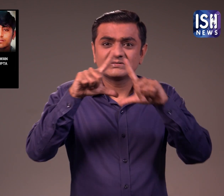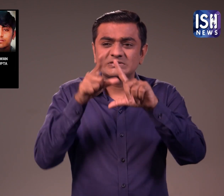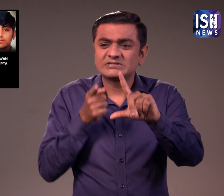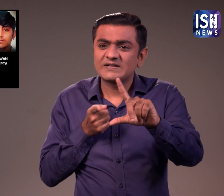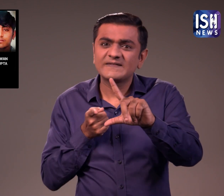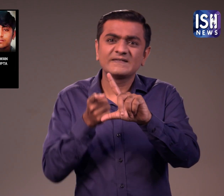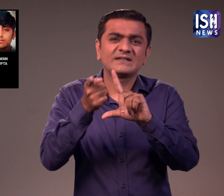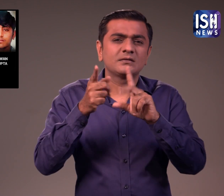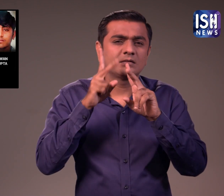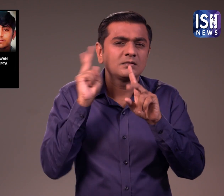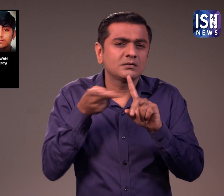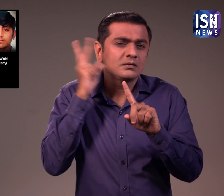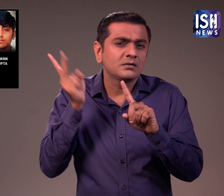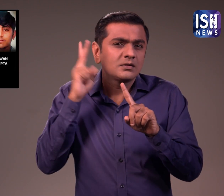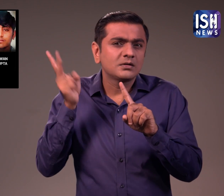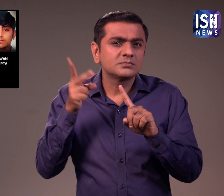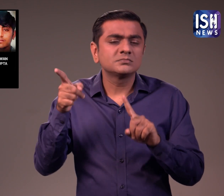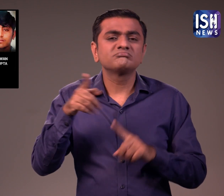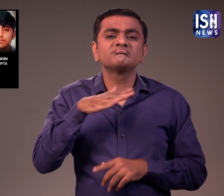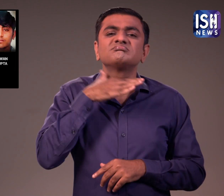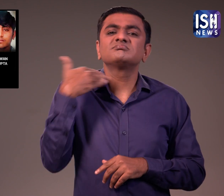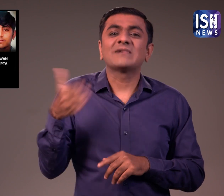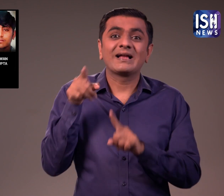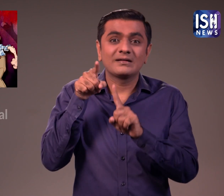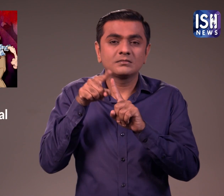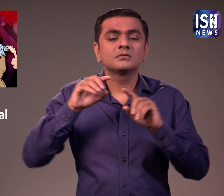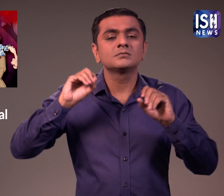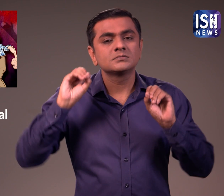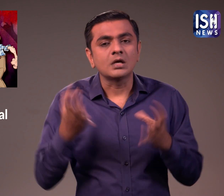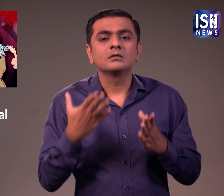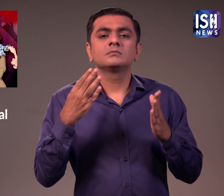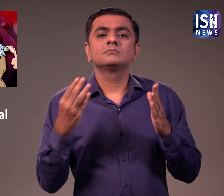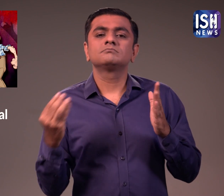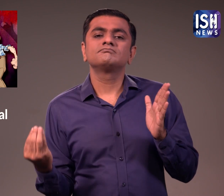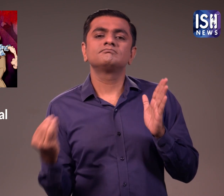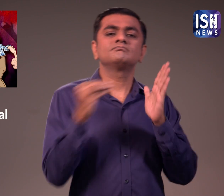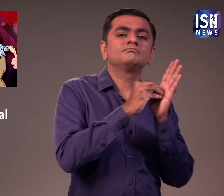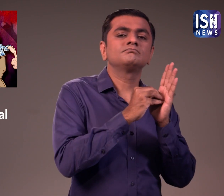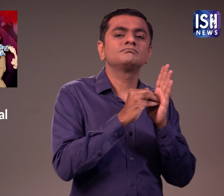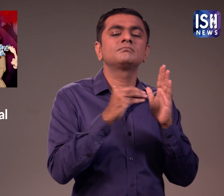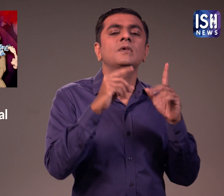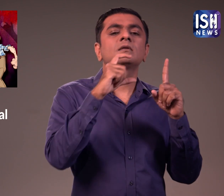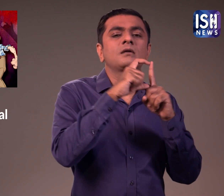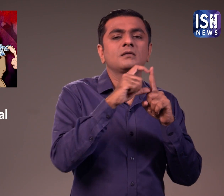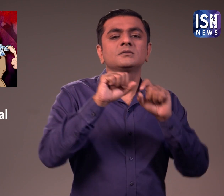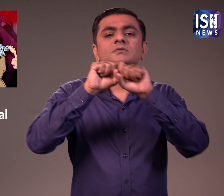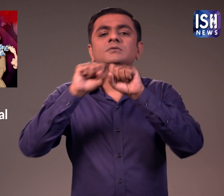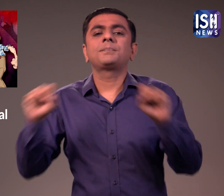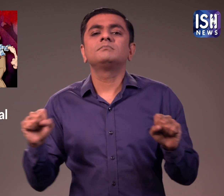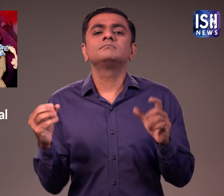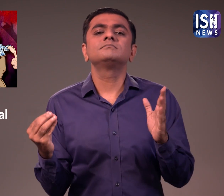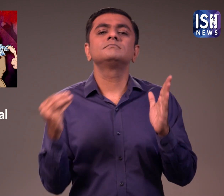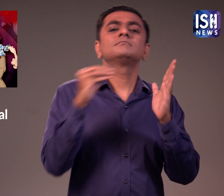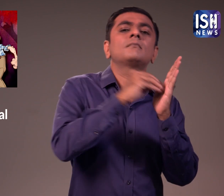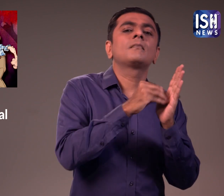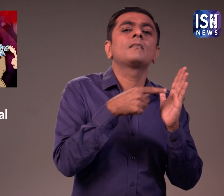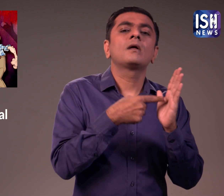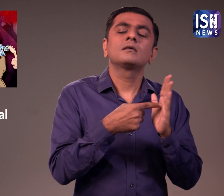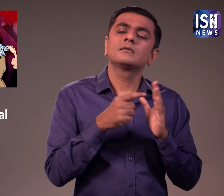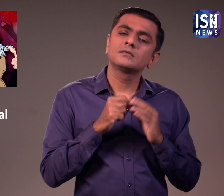और उसके गुप्त अंगों में एक रॉट डाली गई थी जिसके बाद उसकी मौत हो गई थी इसके बाद डिजिटल रेप का अपराद बना दिया